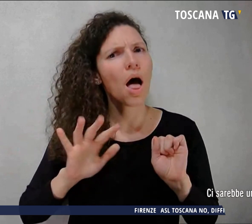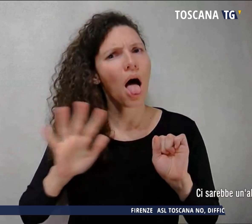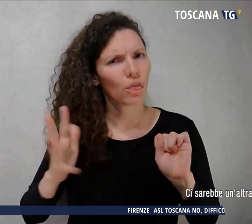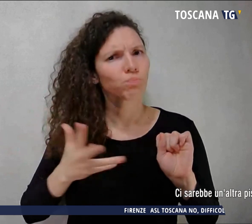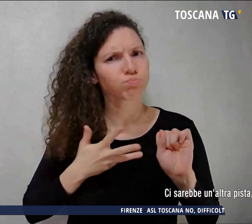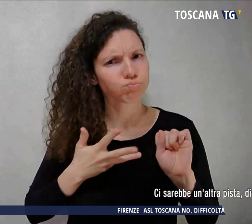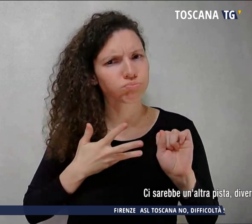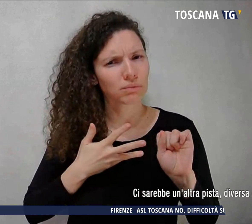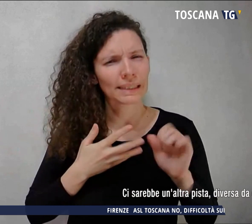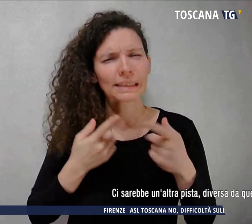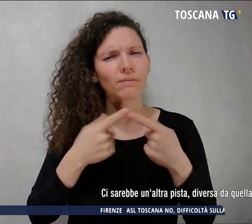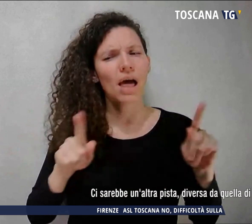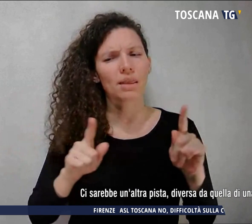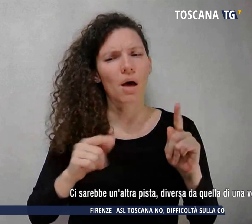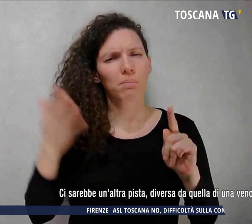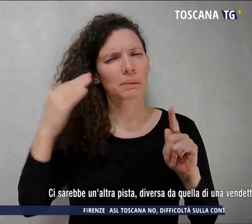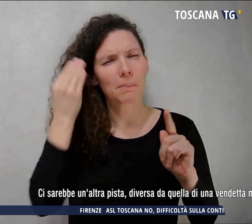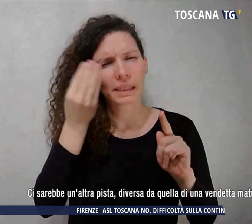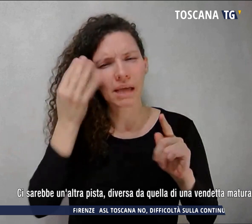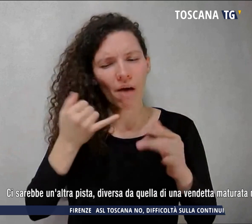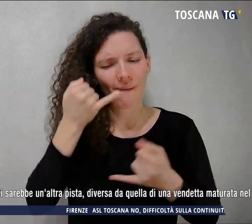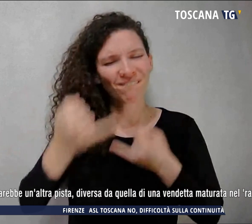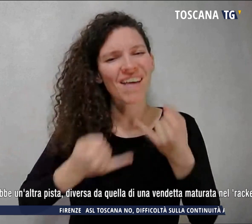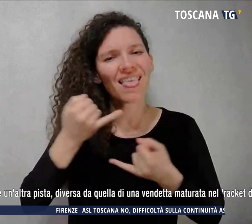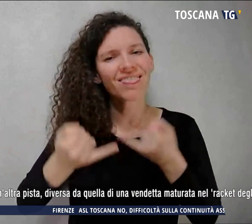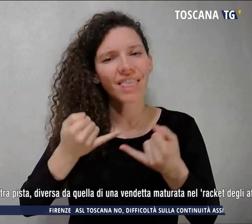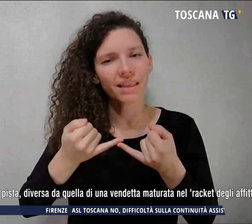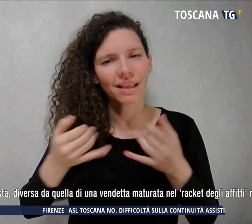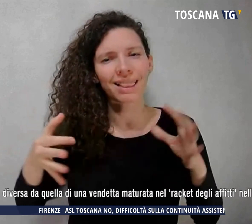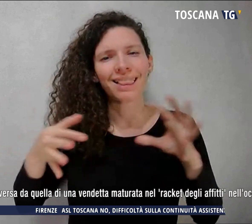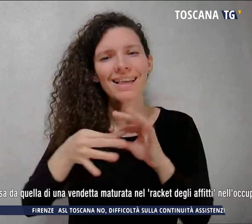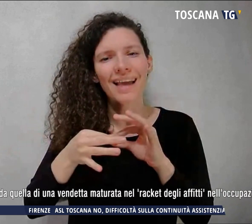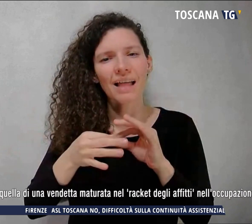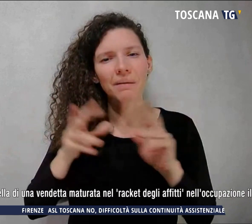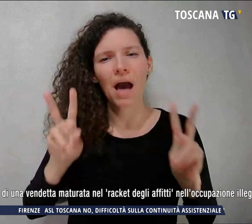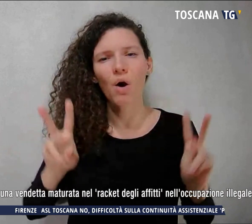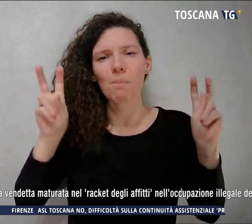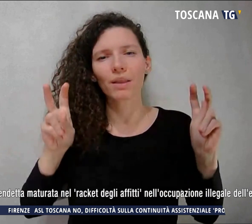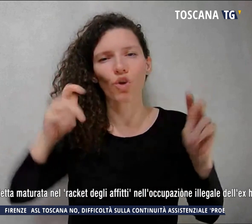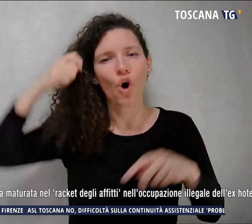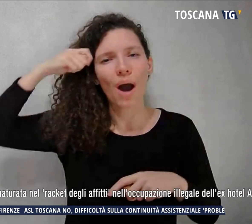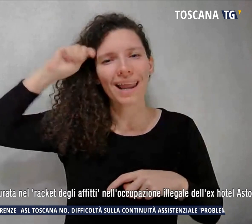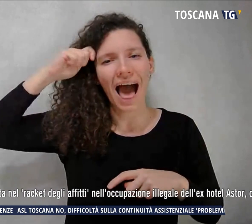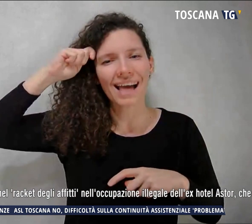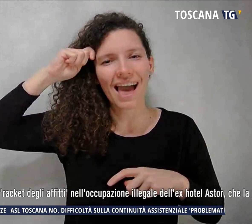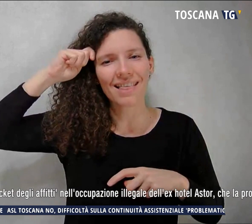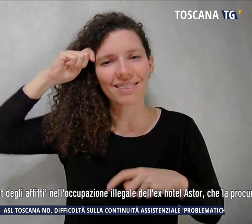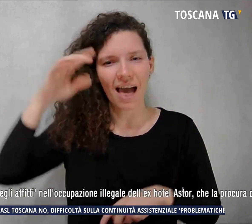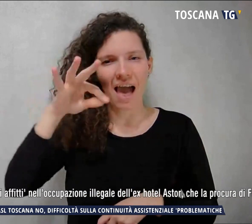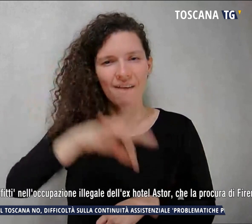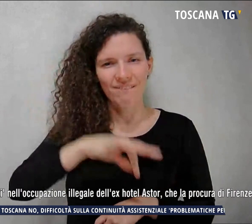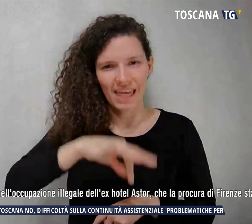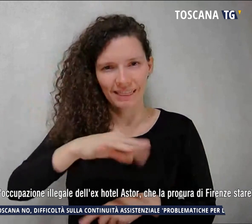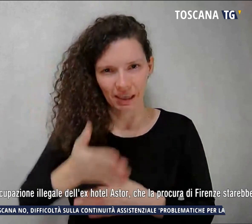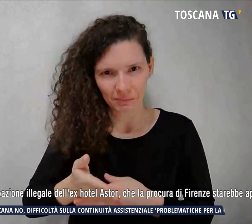di una vendetta maturata nel racket degli affitti, nell'occupazione illegale dell